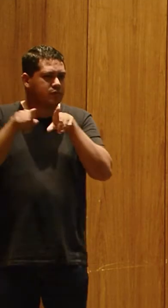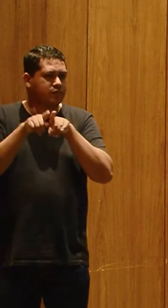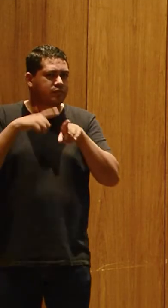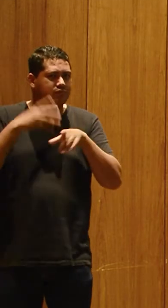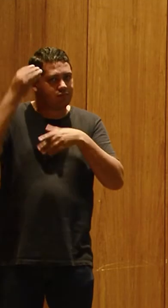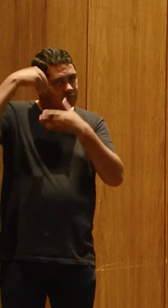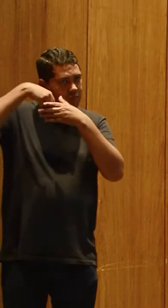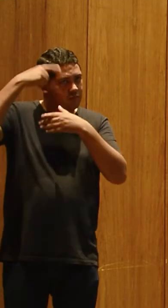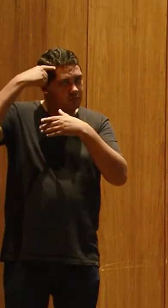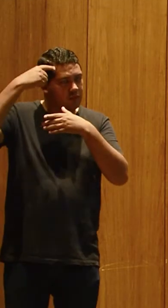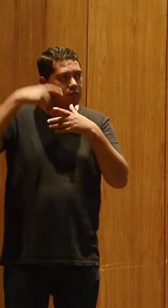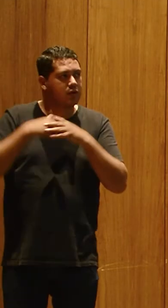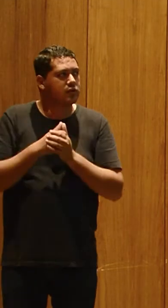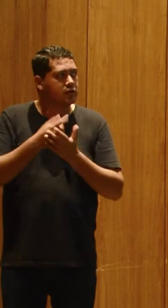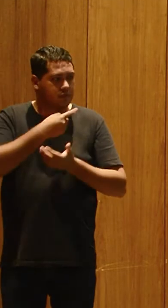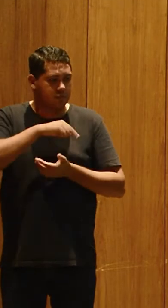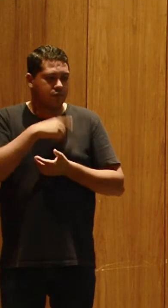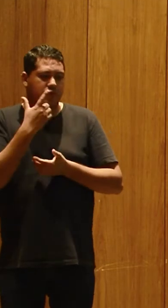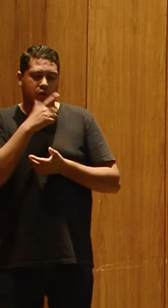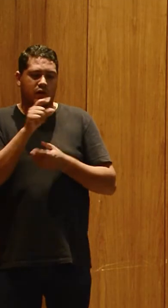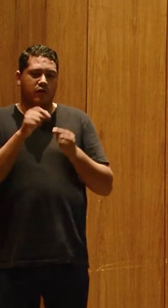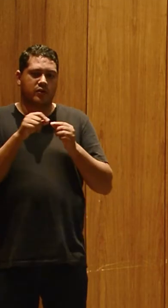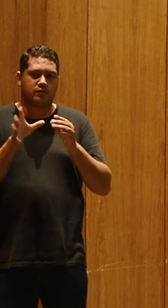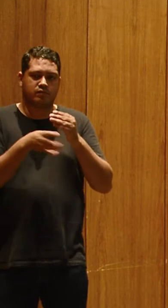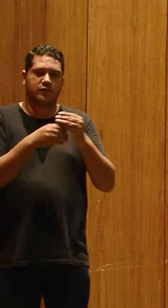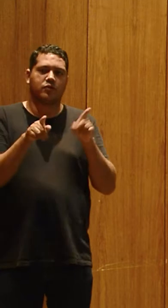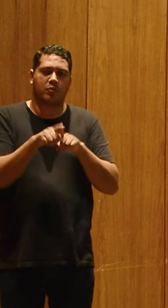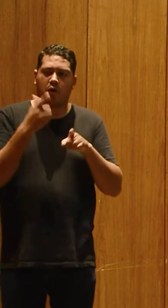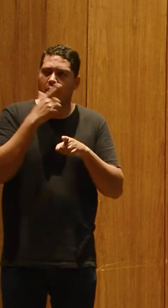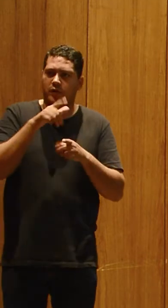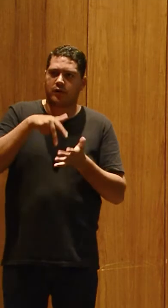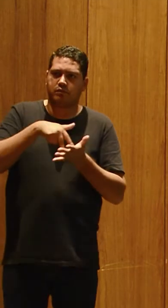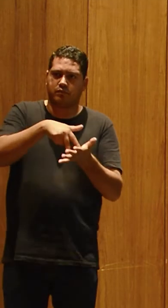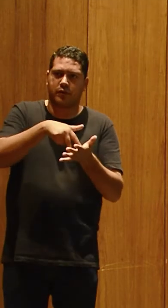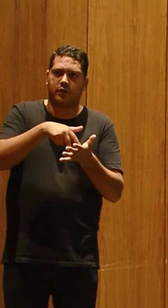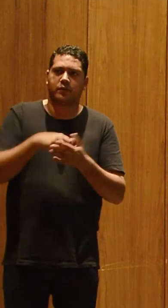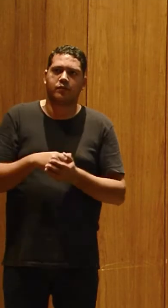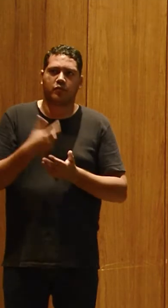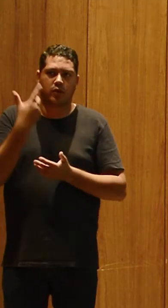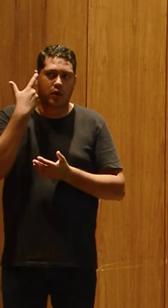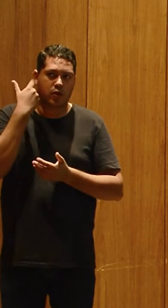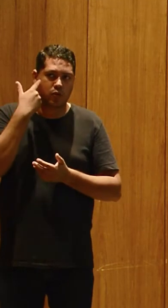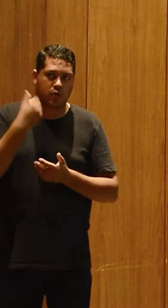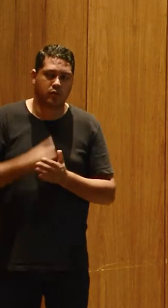da cabeça, para que a gente possa fazer essa integração e a gente consiga se manter equilibrado, naturalmente.